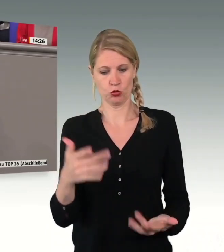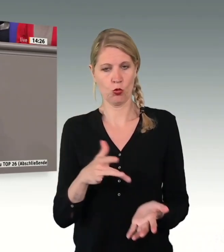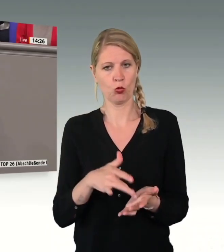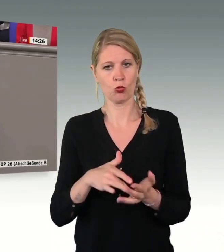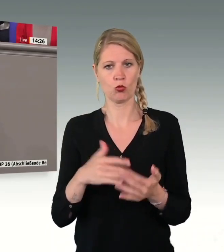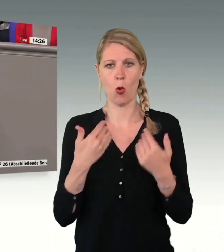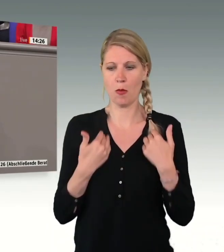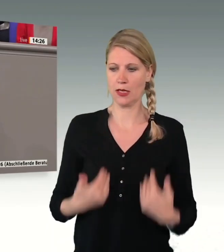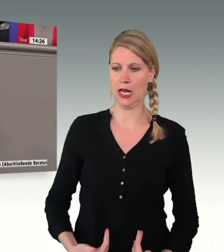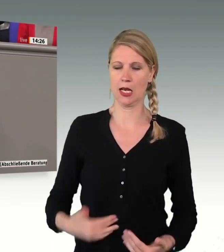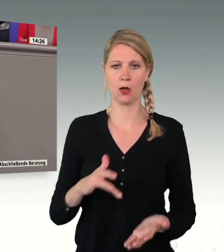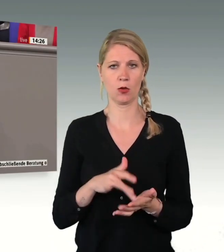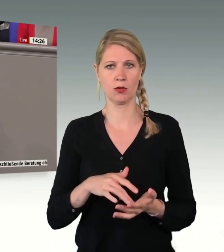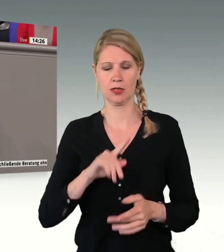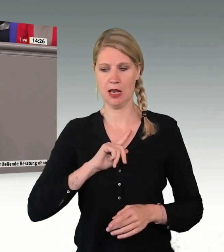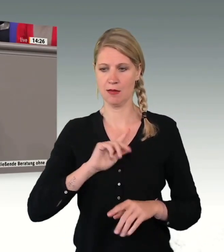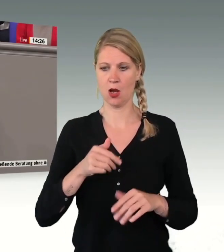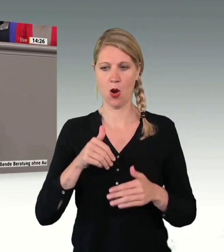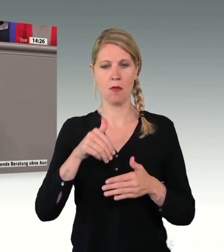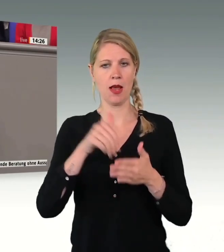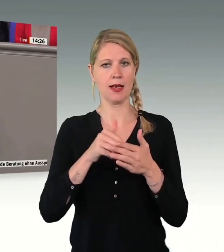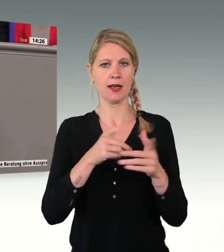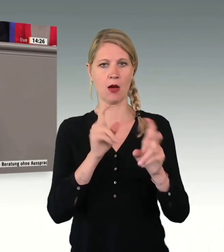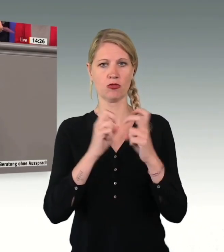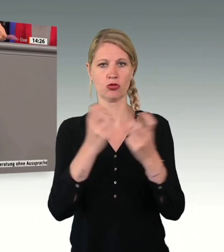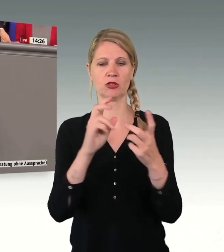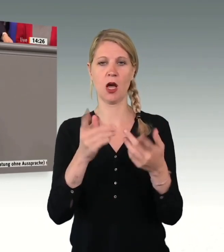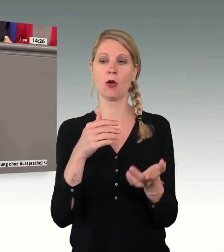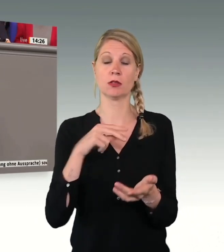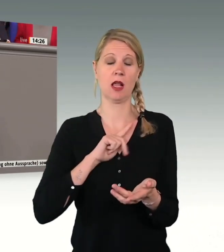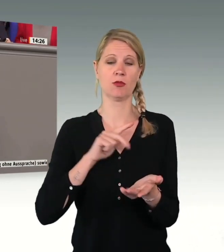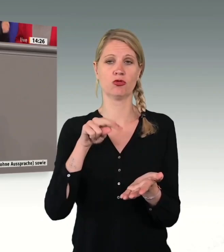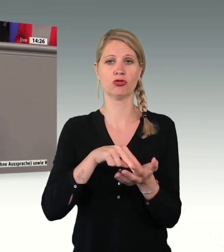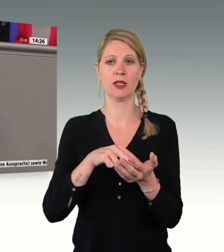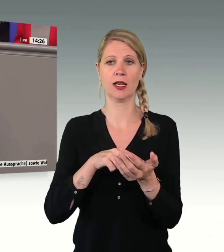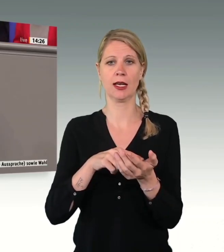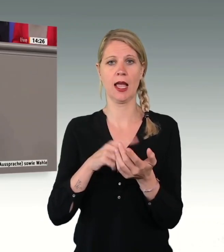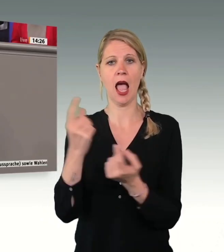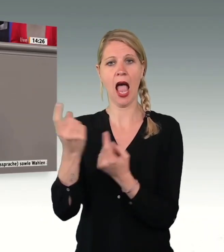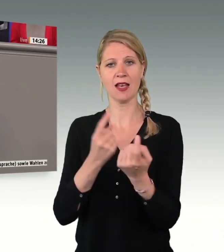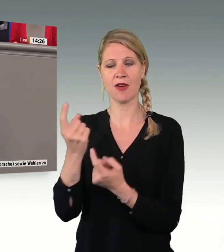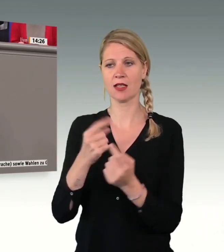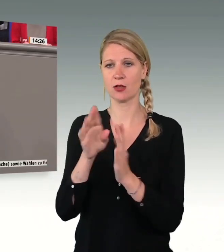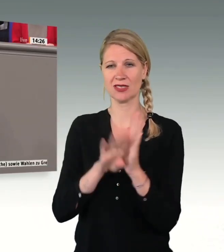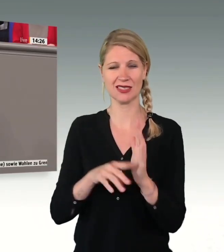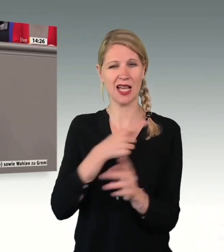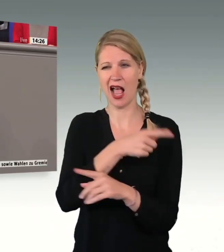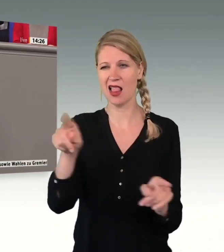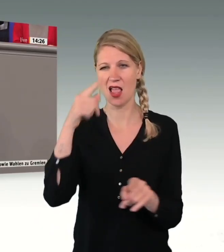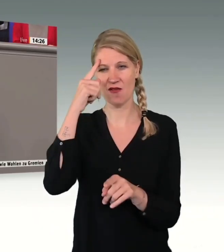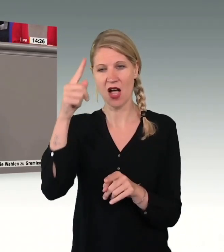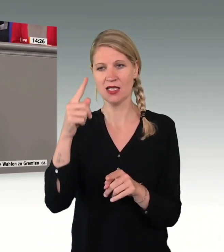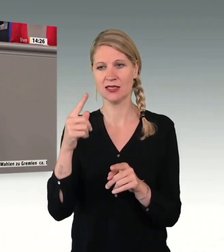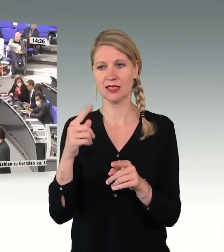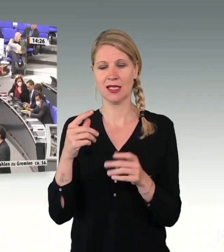Fraktion, im Innenausschuss, bin ich auch für das Einwanderungsgesetz zuständig. Und wie wir alle wissen, die geburtenstarken Jahrgänge der Nachkriegszeit